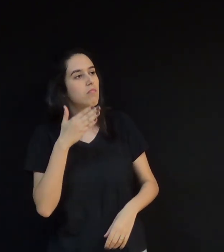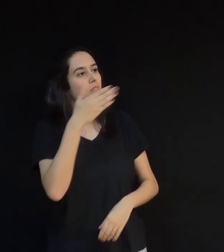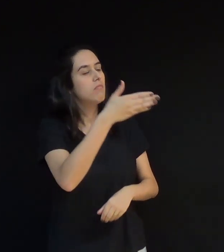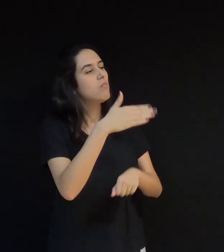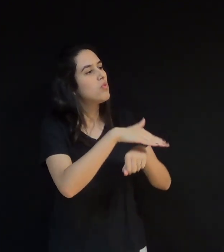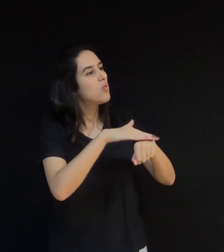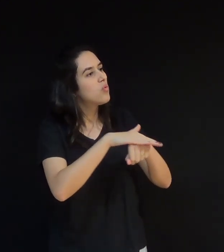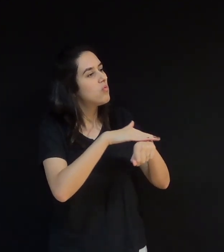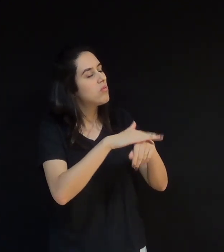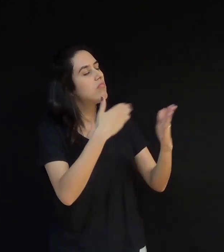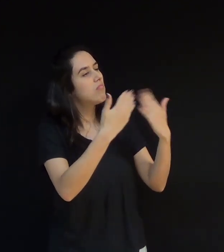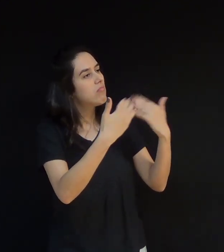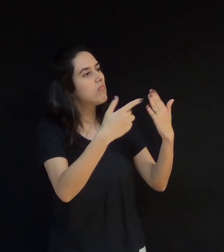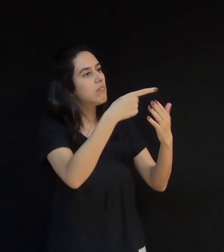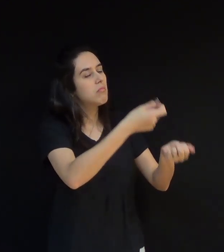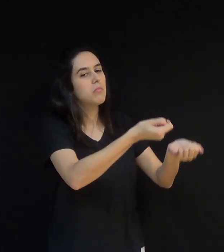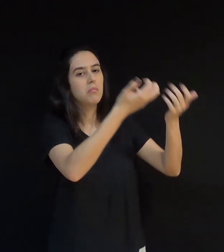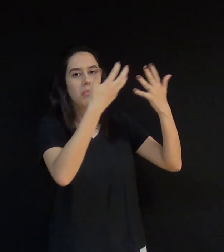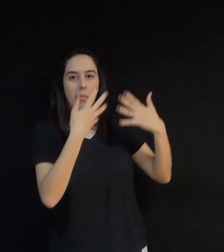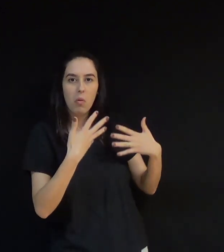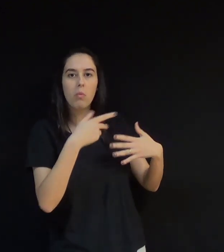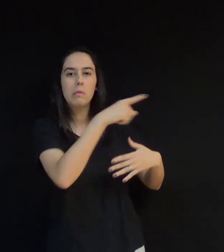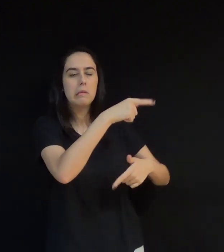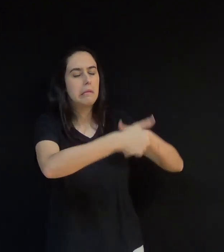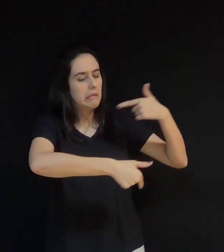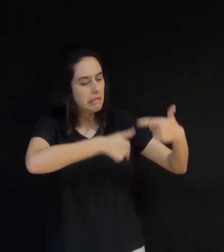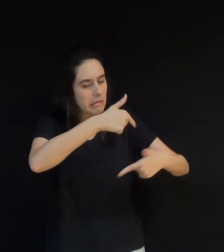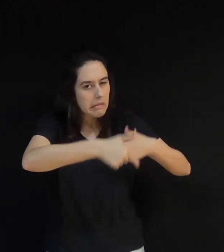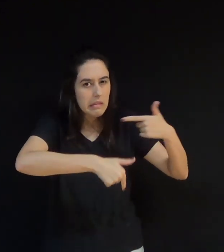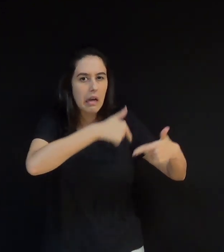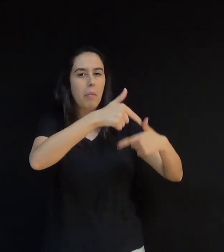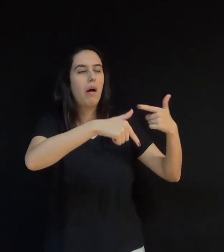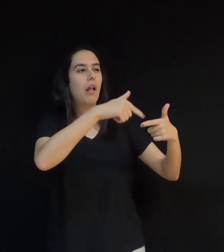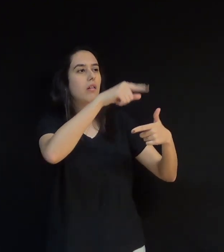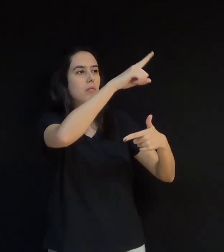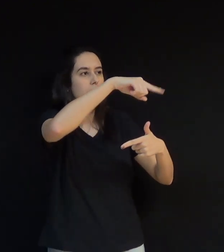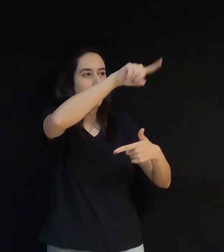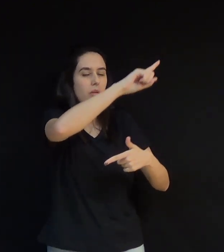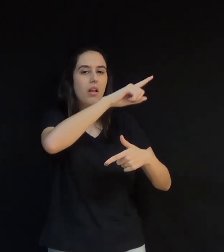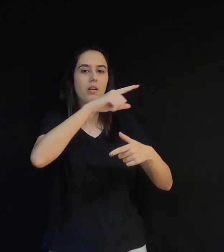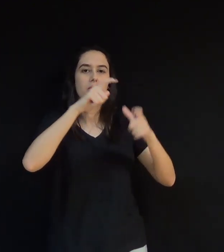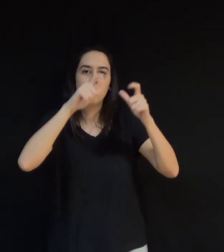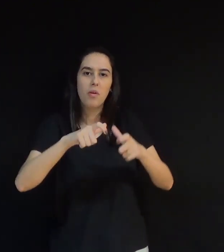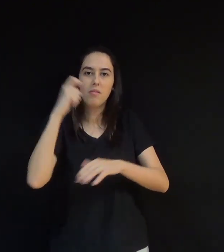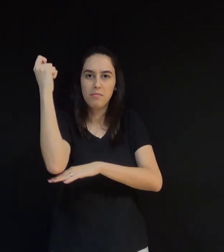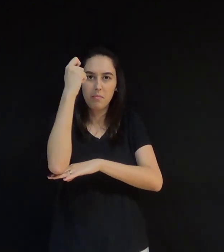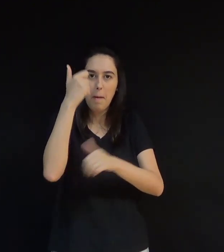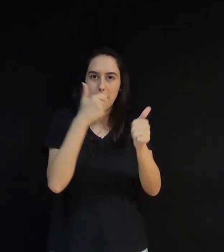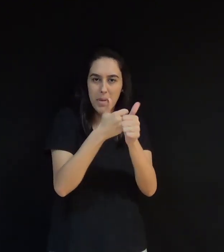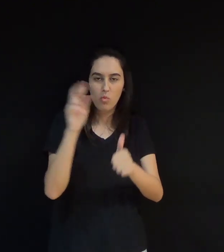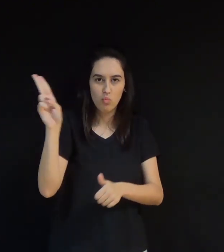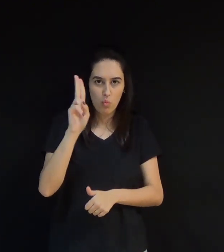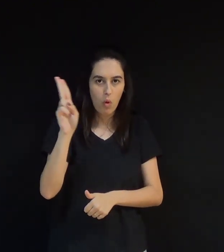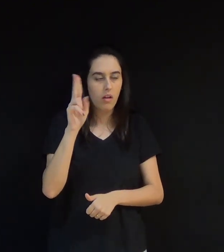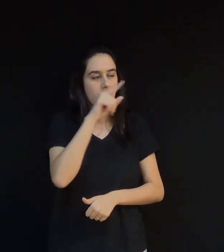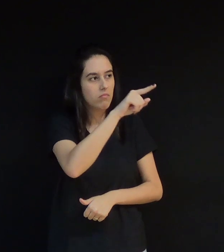ele me disse sobre o trabalho que realizava na fronteira do Rio Grande do Sul com o Uruguai. Ele tinha uma rádio que